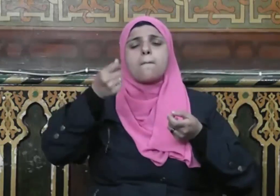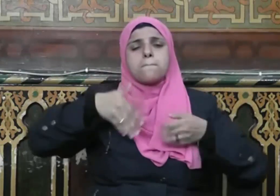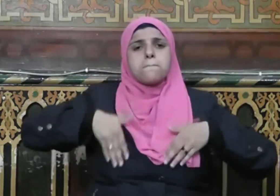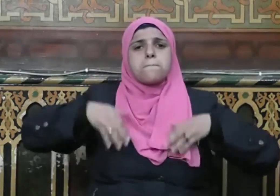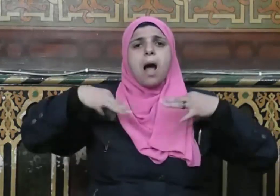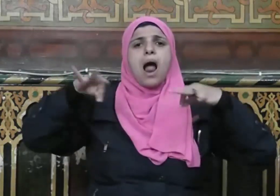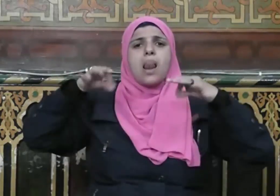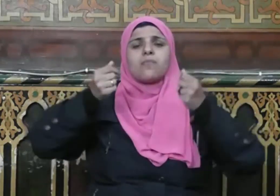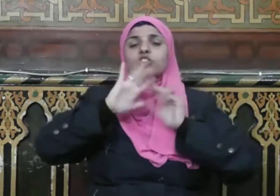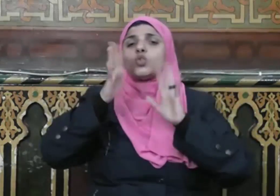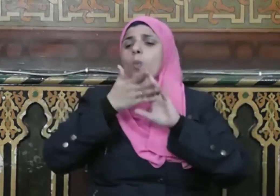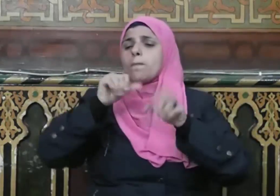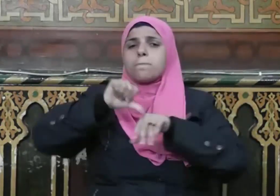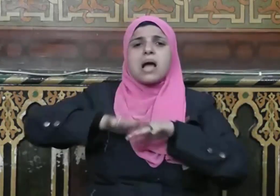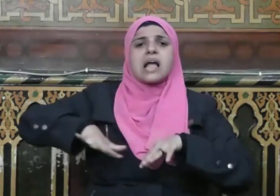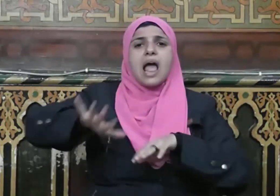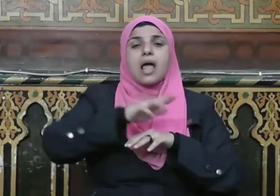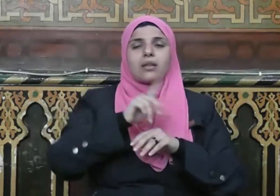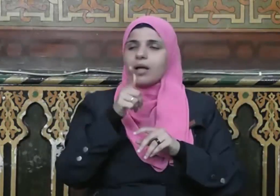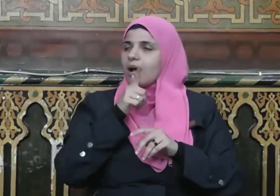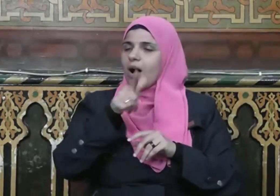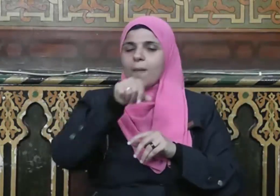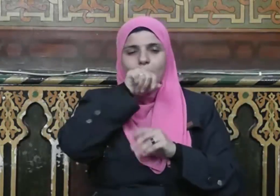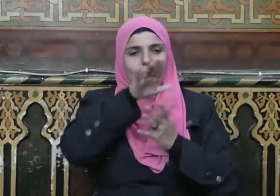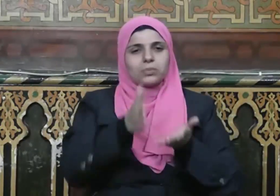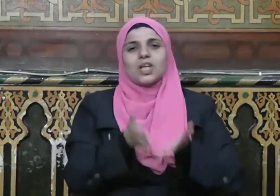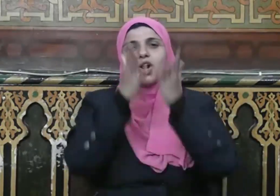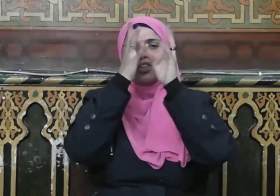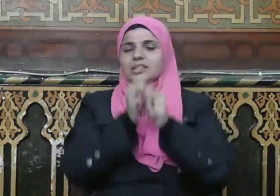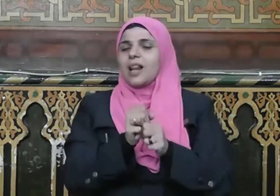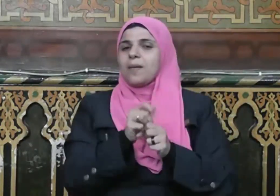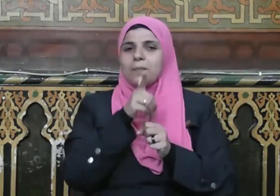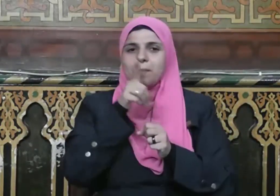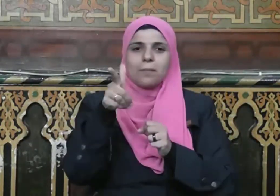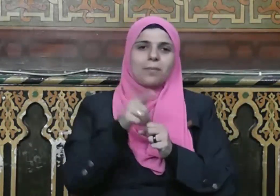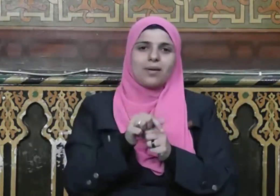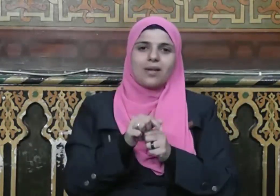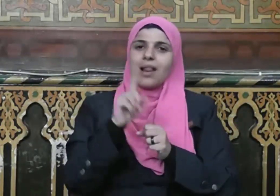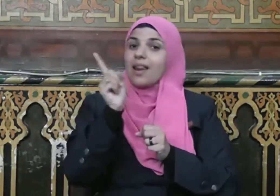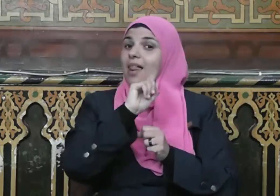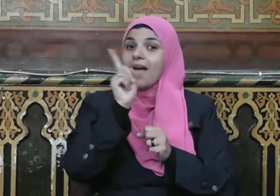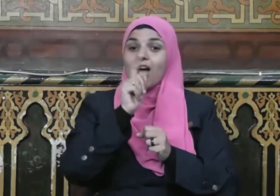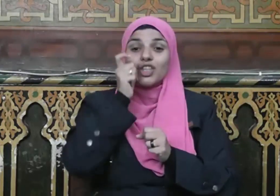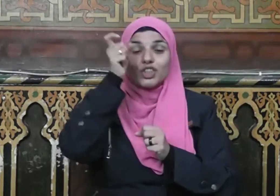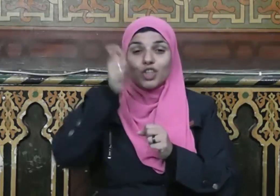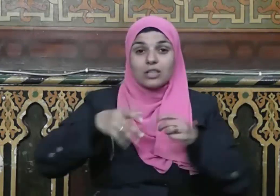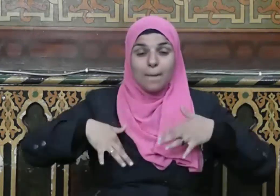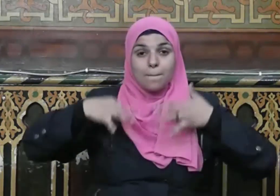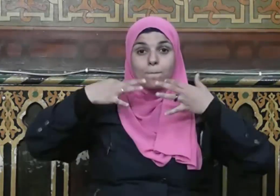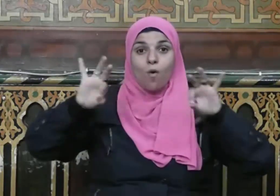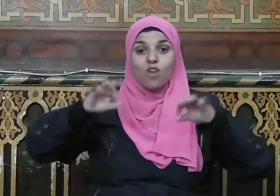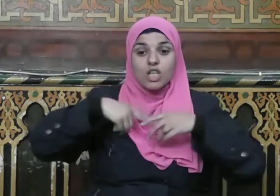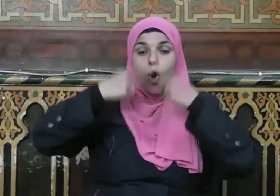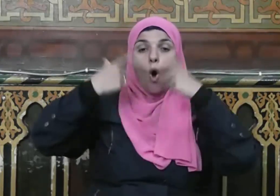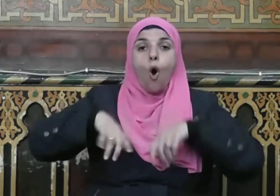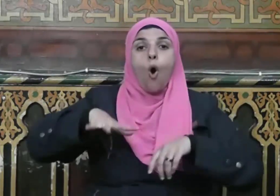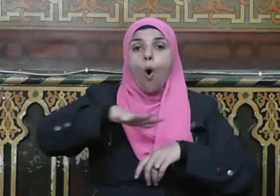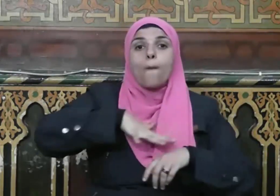متاع قال صلى الله عليه وسلم المفلس من أمتي من يأتي